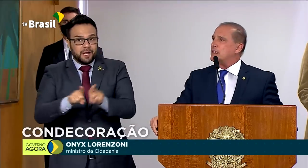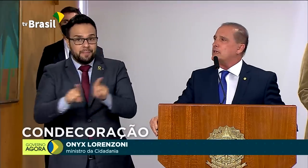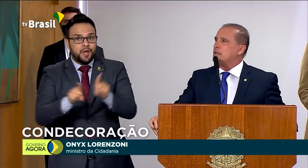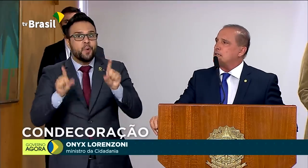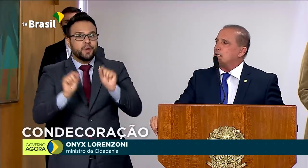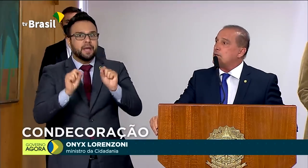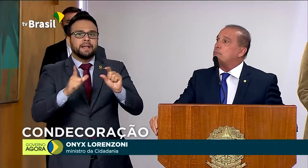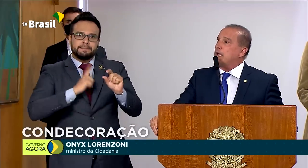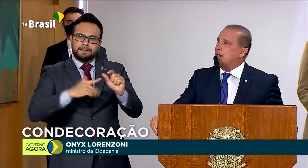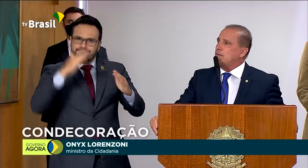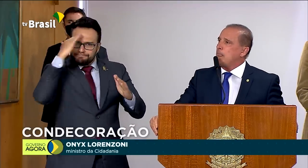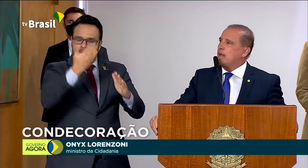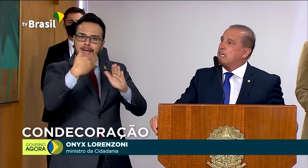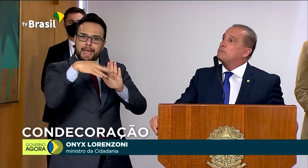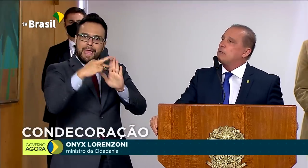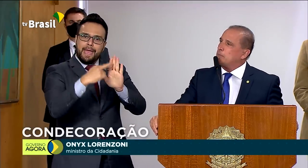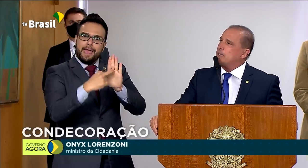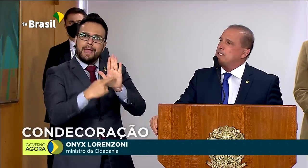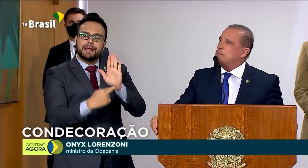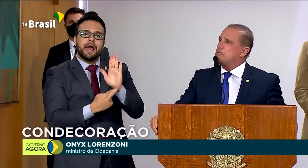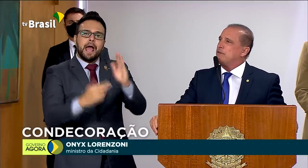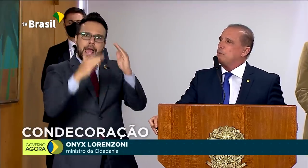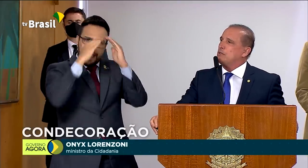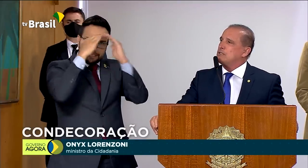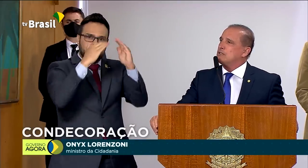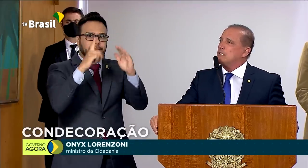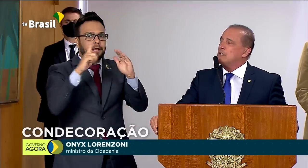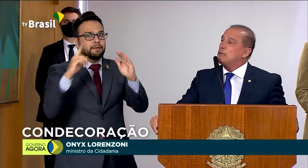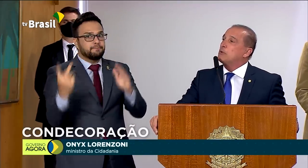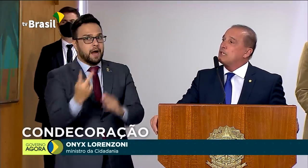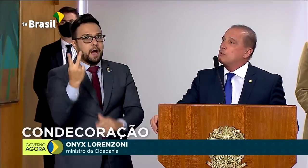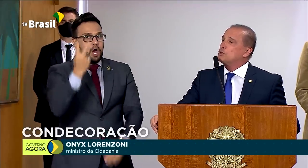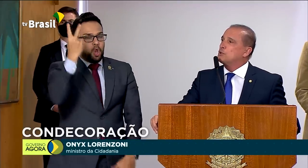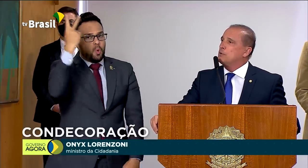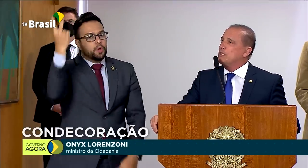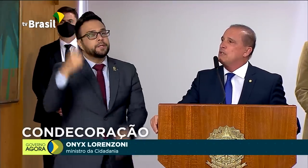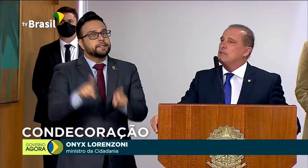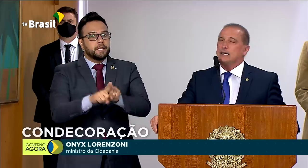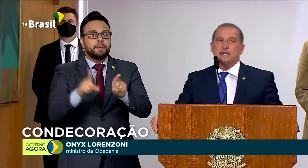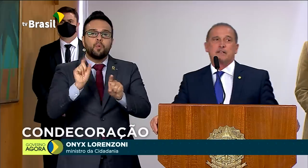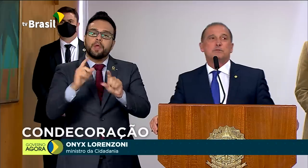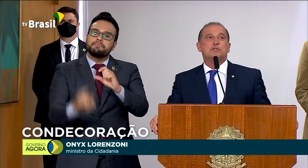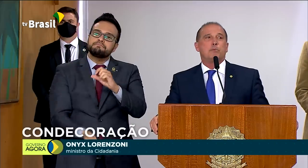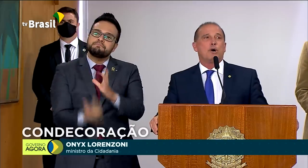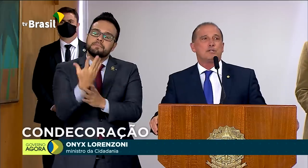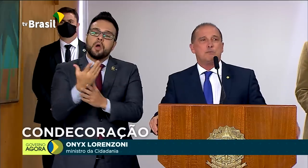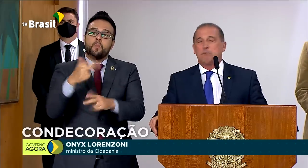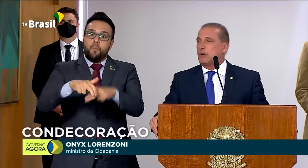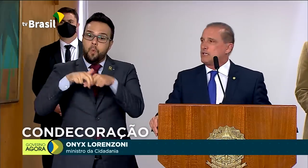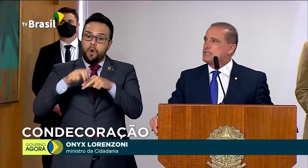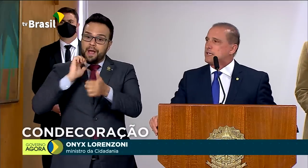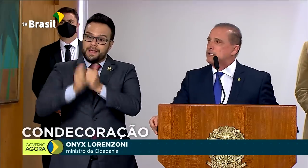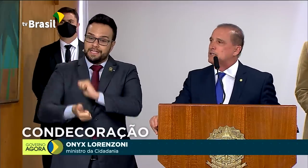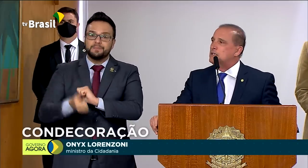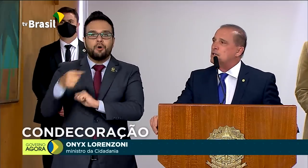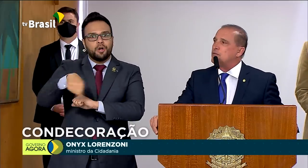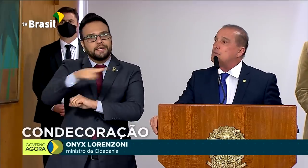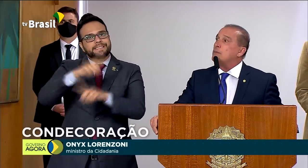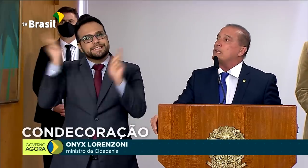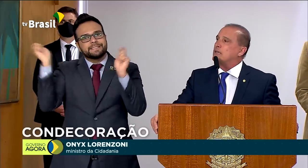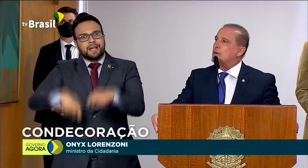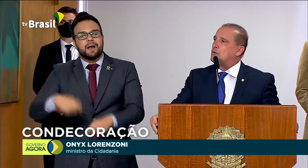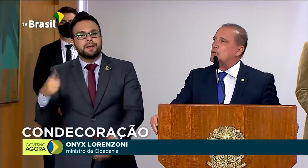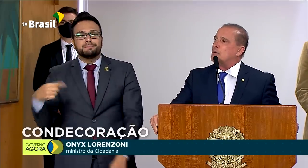disciplina, empenho, respeito a princípios e valores e poder constituir, através do esporte, uma porta de saída